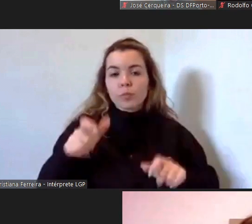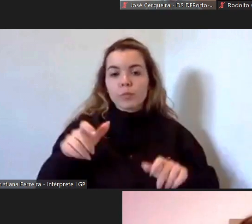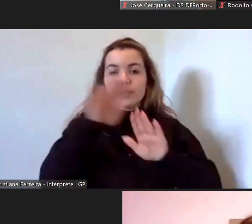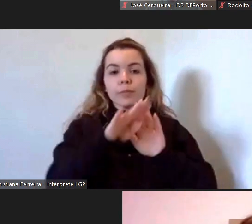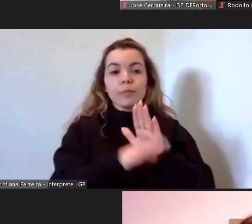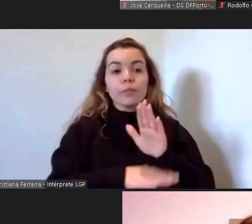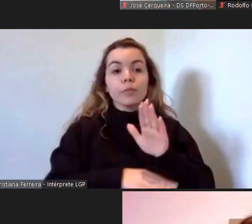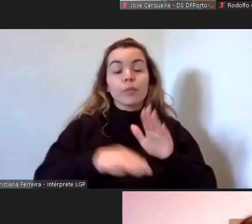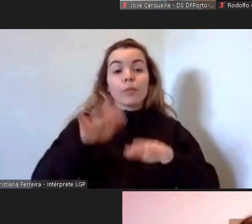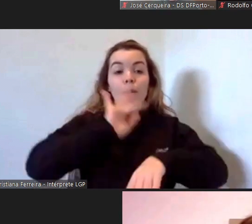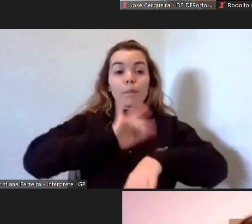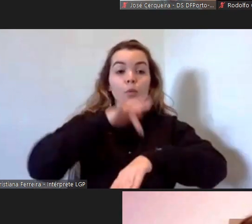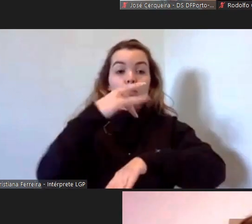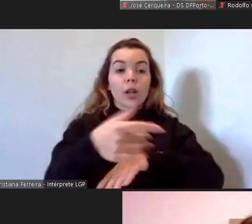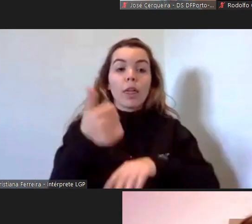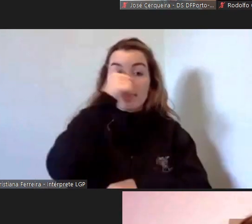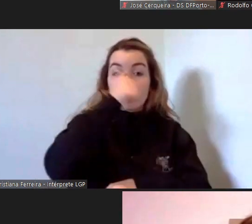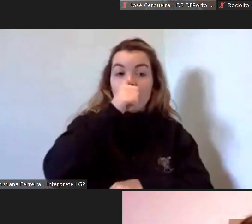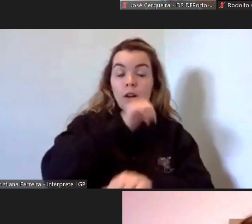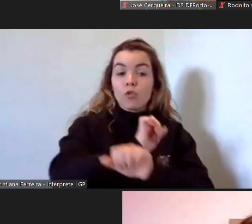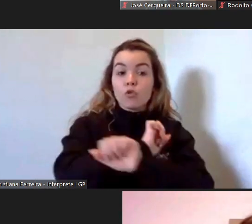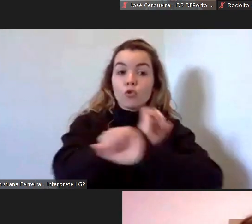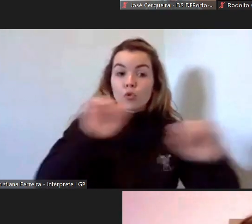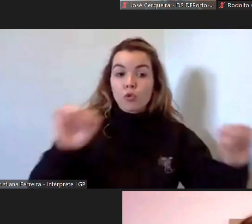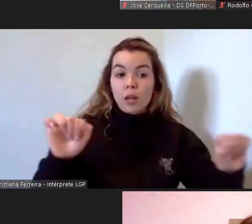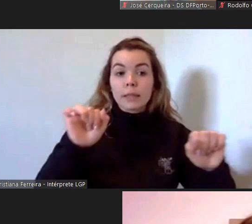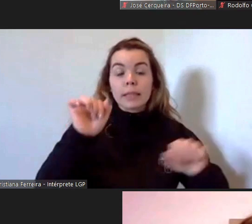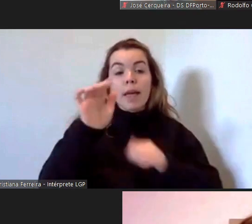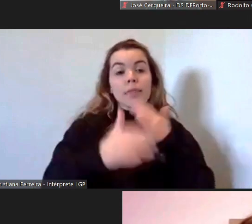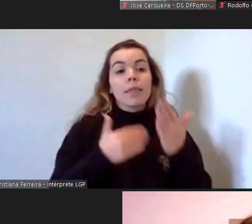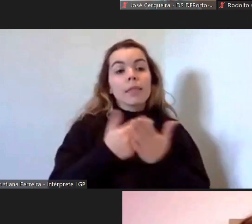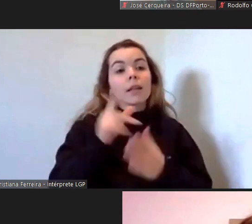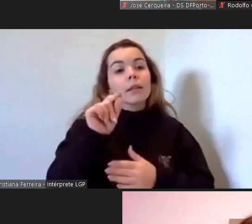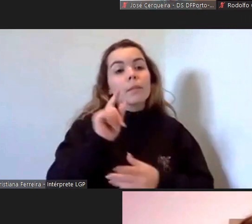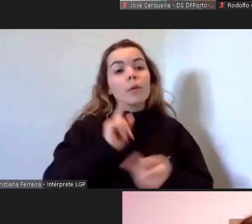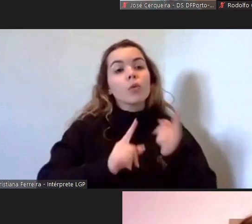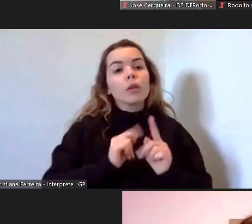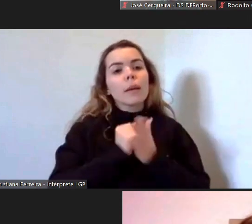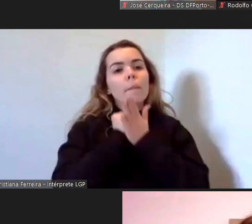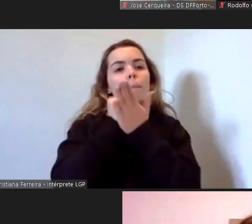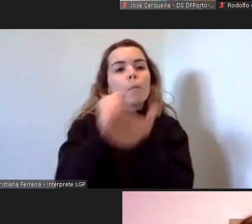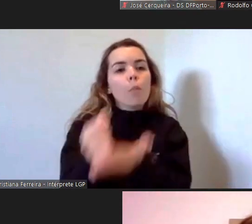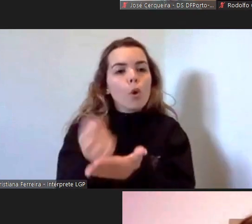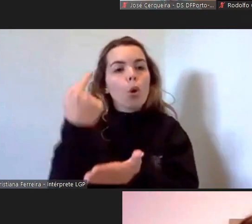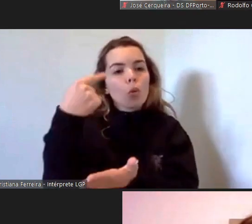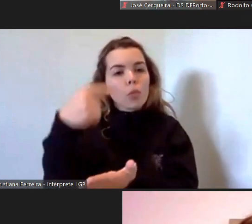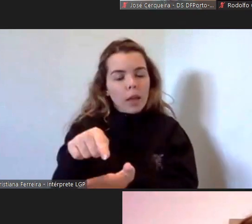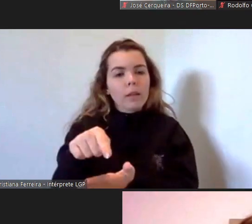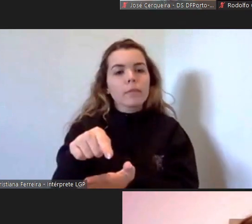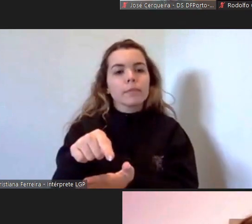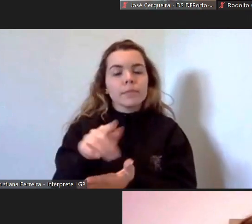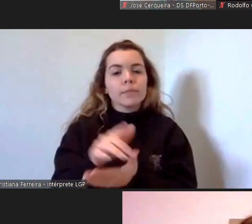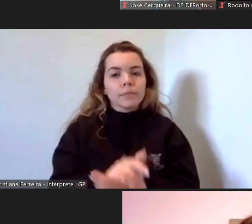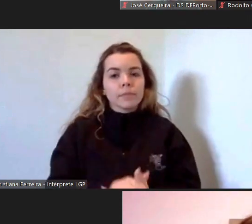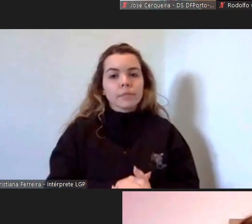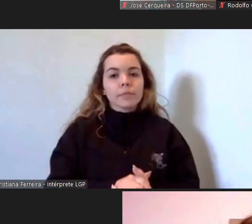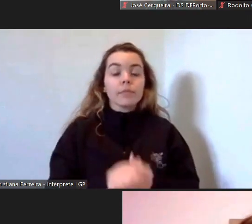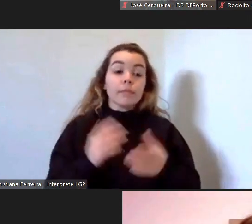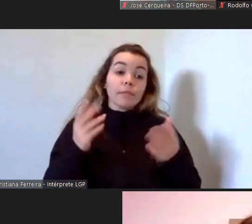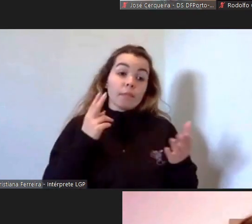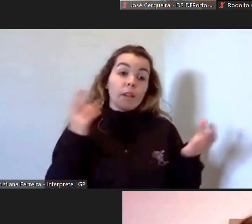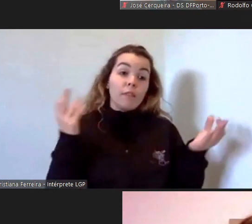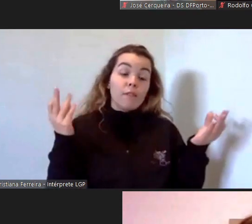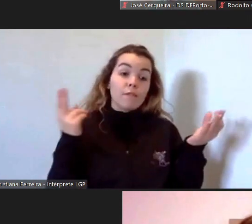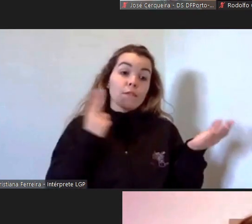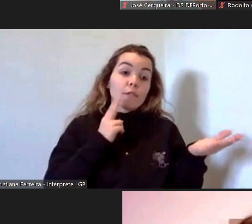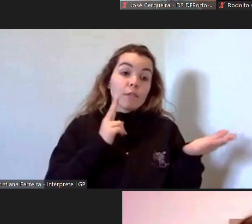atividades e permite sentir que estão apoiados e realmente e